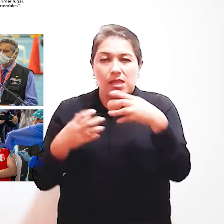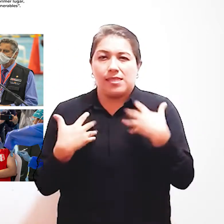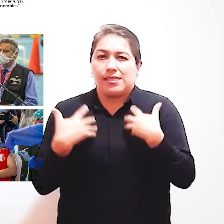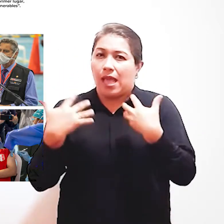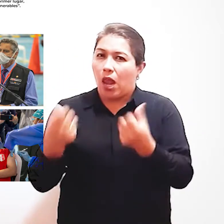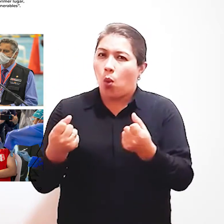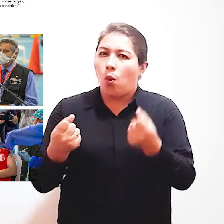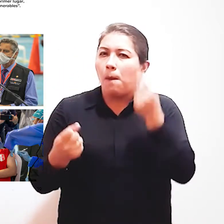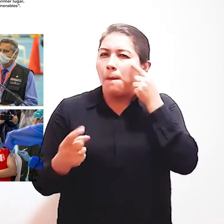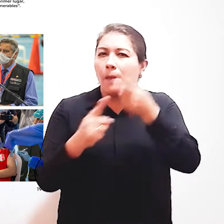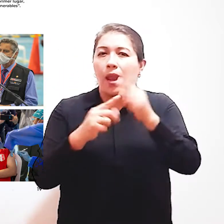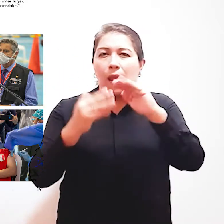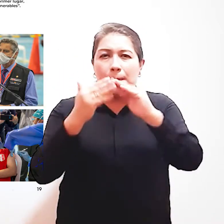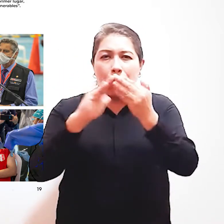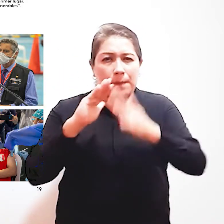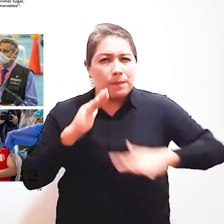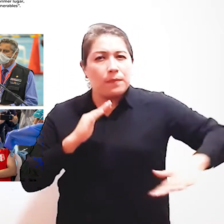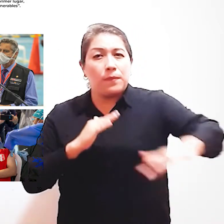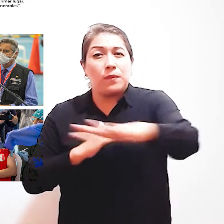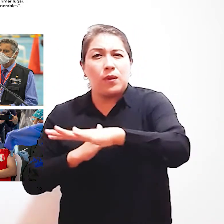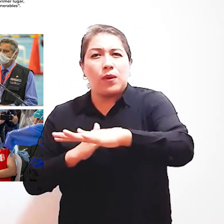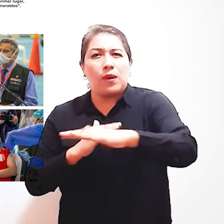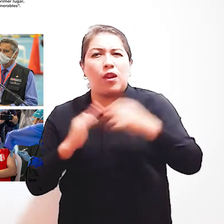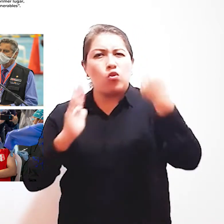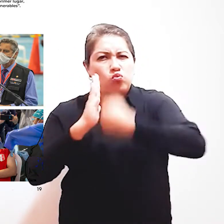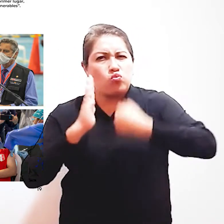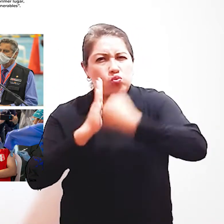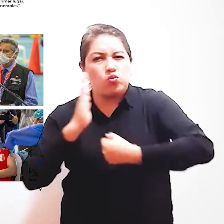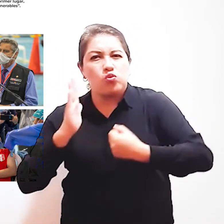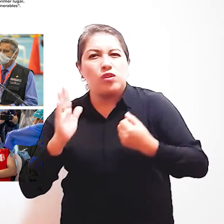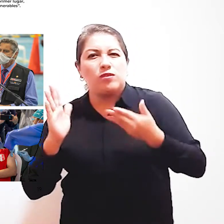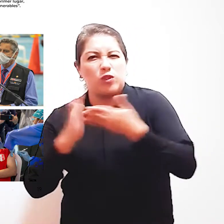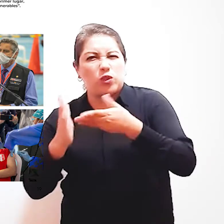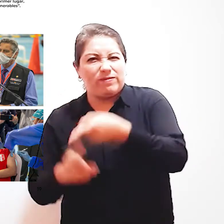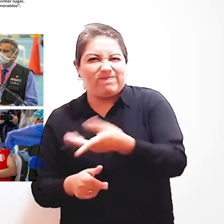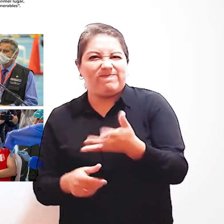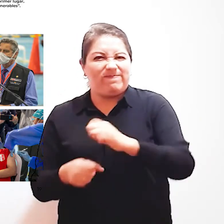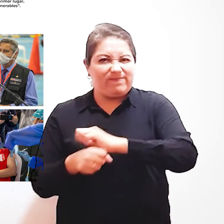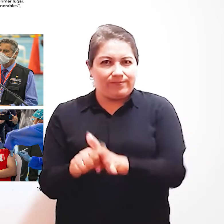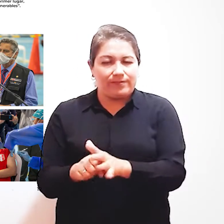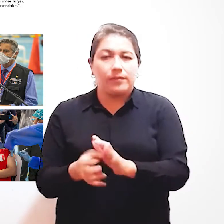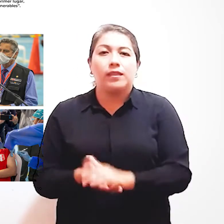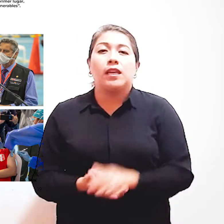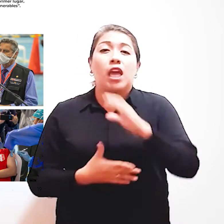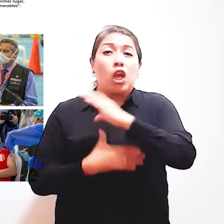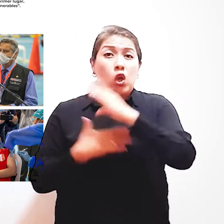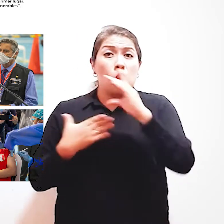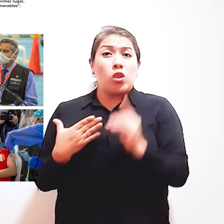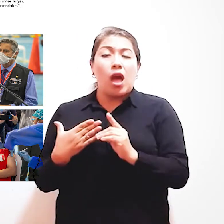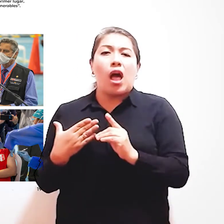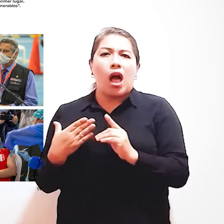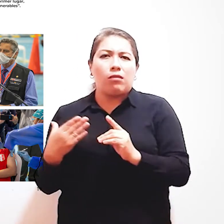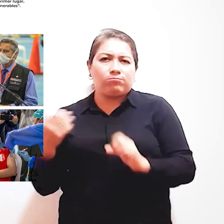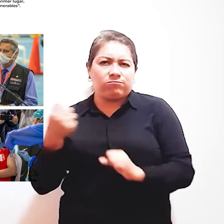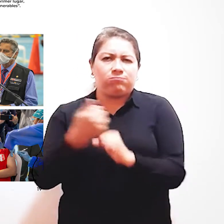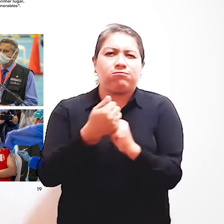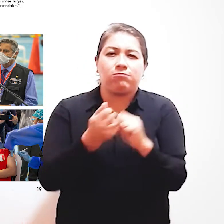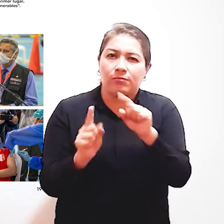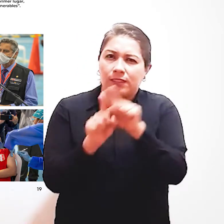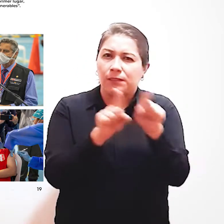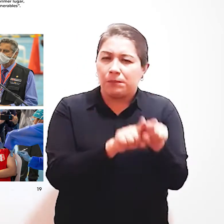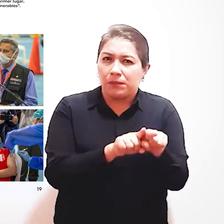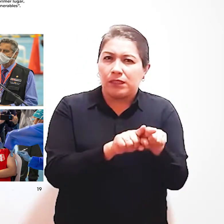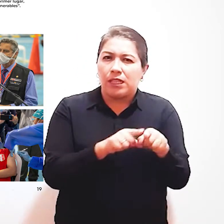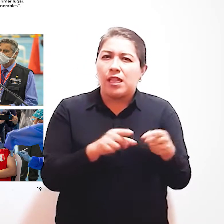Y salud De este sector vulnerable De la población En la lucha Contra el coronavirus Ante ello El Conadi Se sumó a los esfuerzos